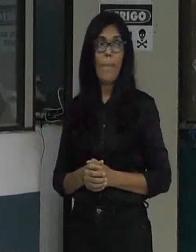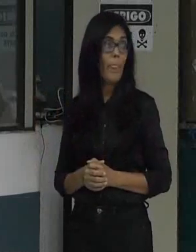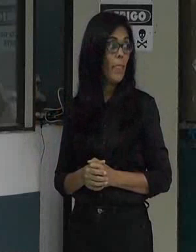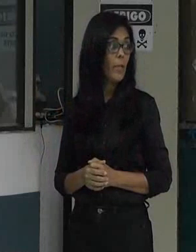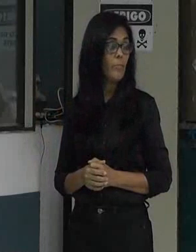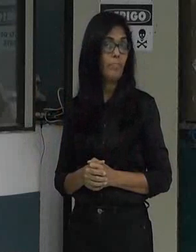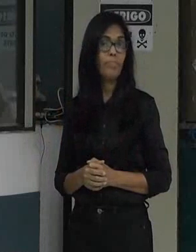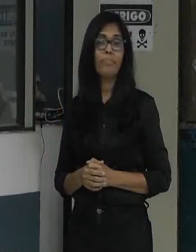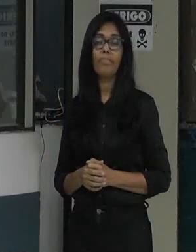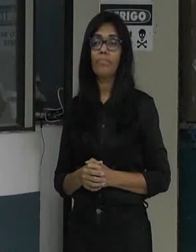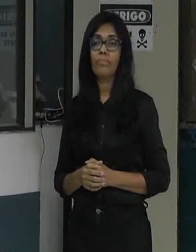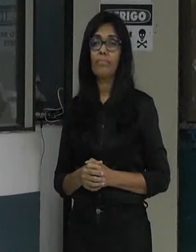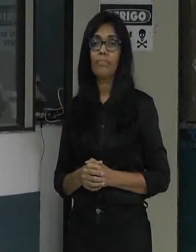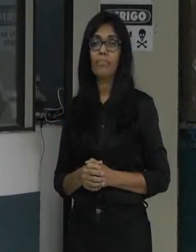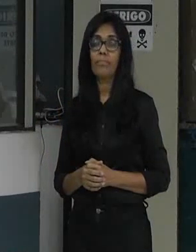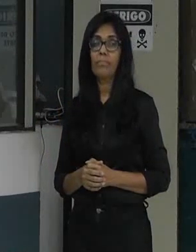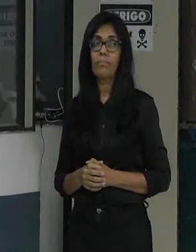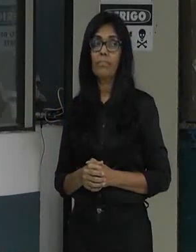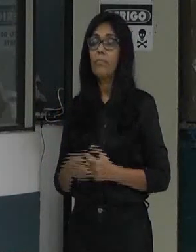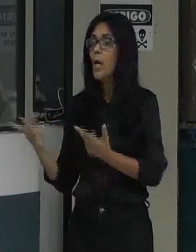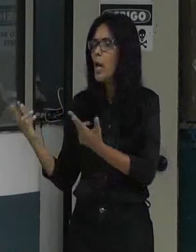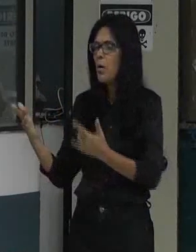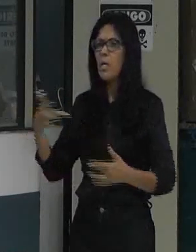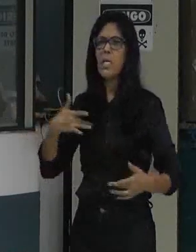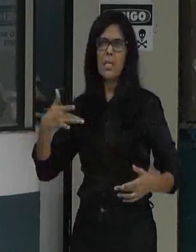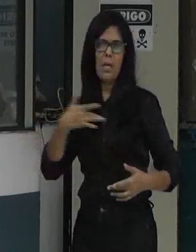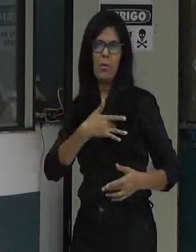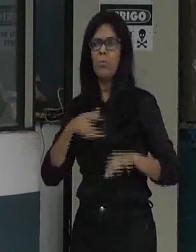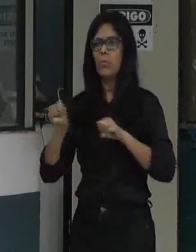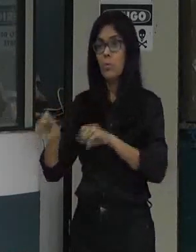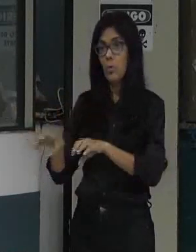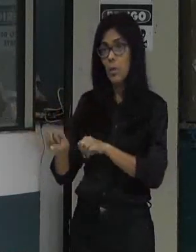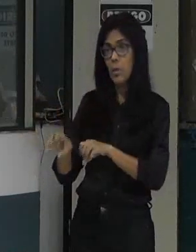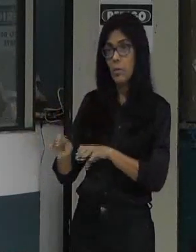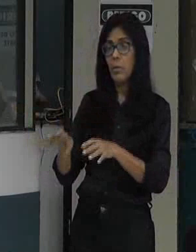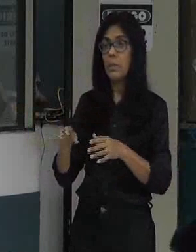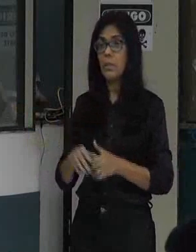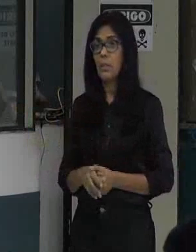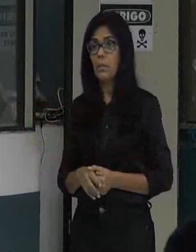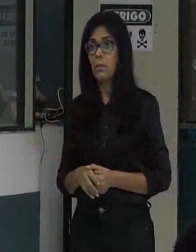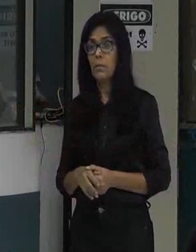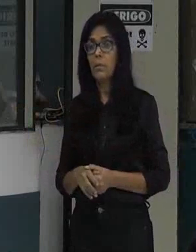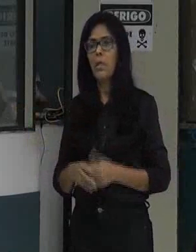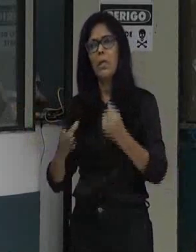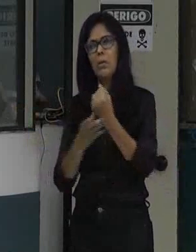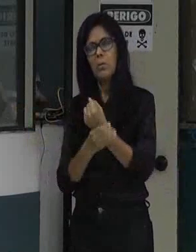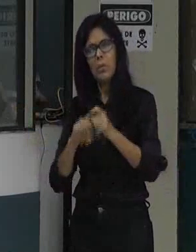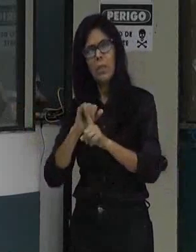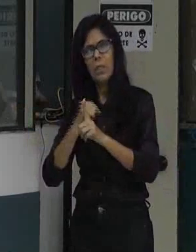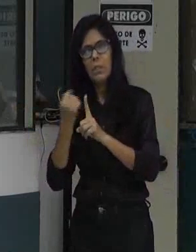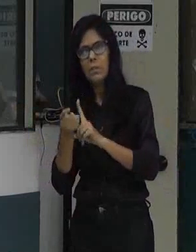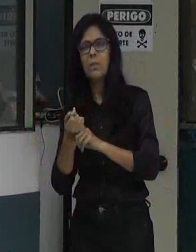para athletics para athletics então como saúde como educação Seguridade Social